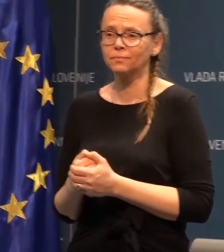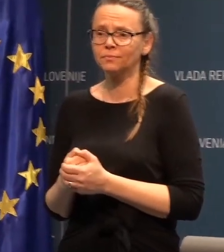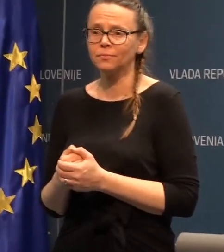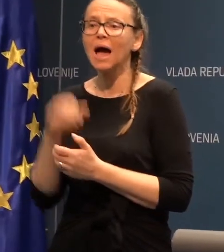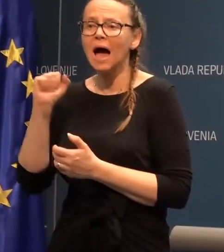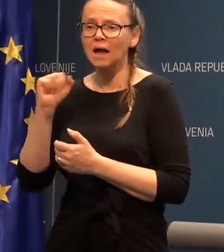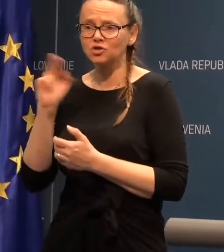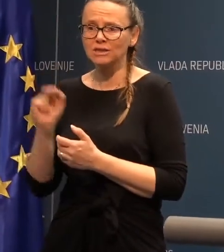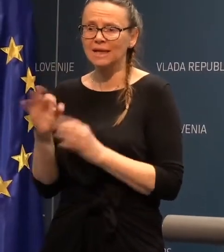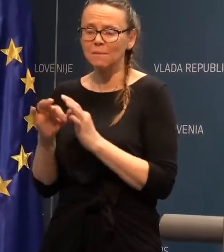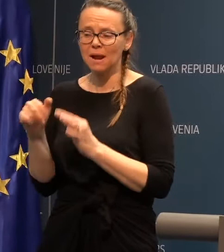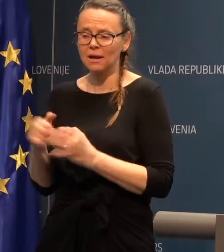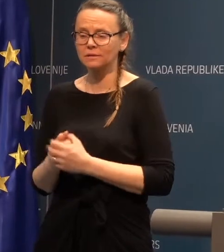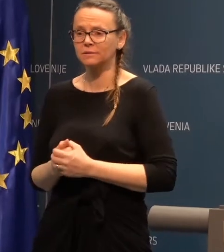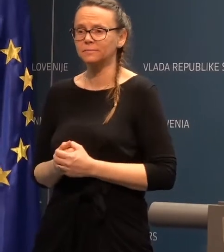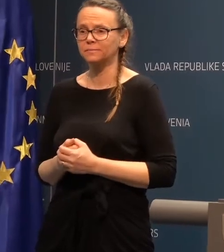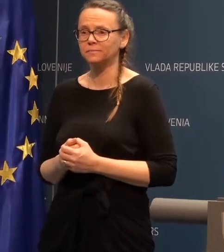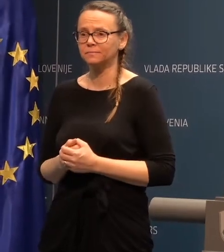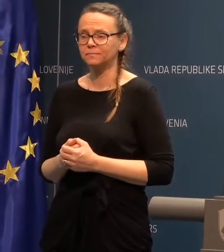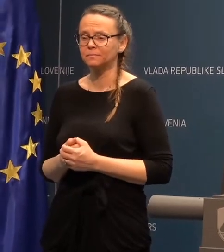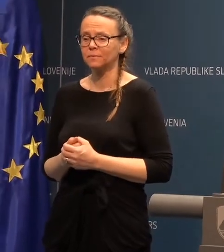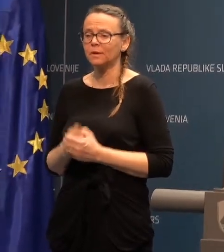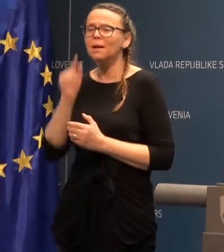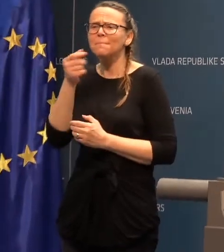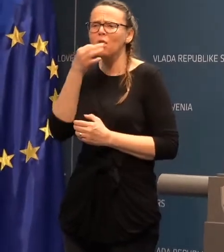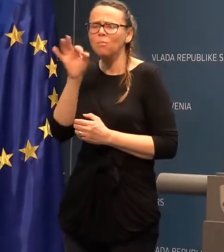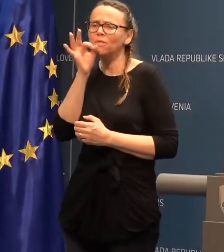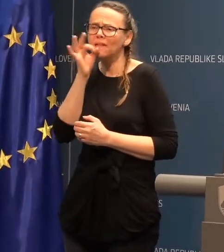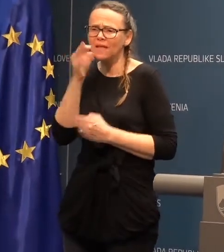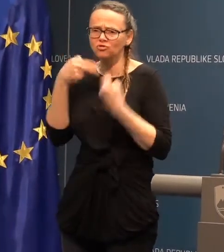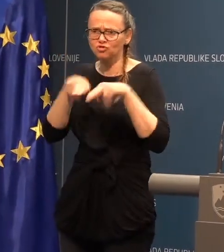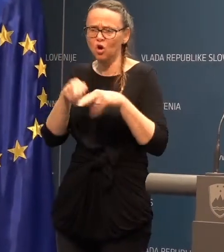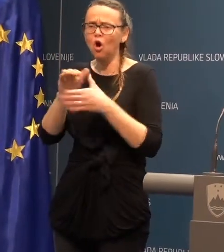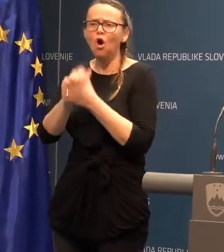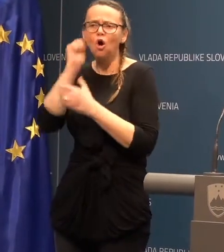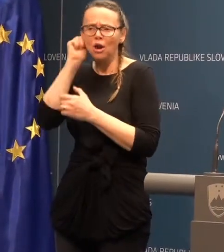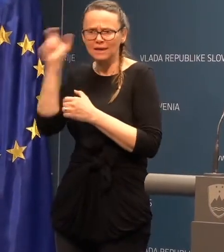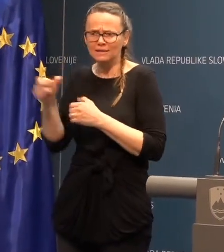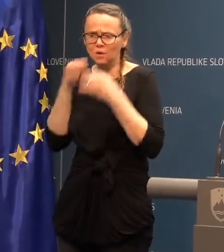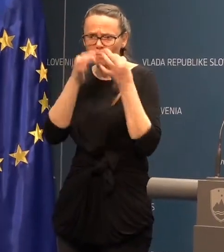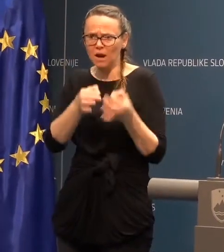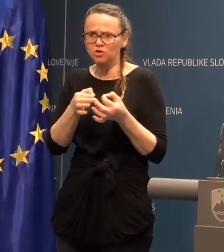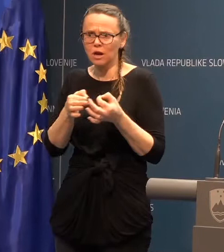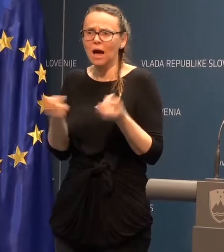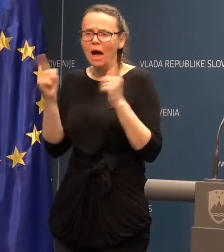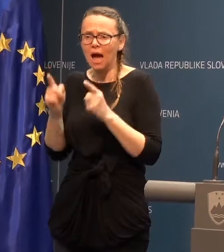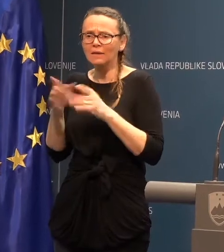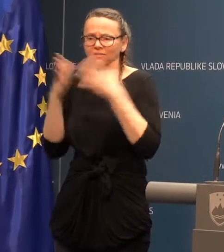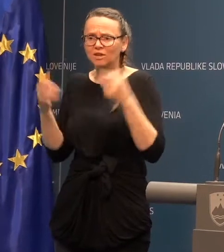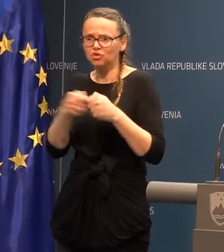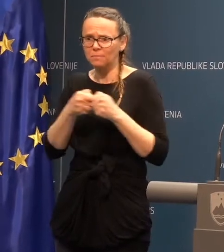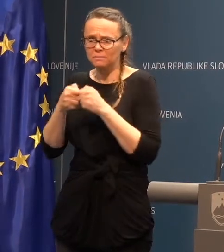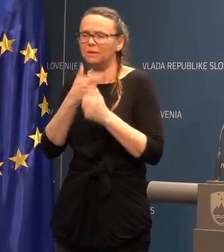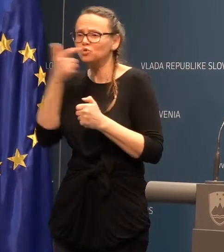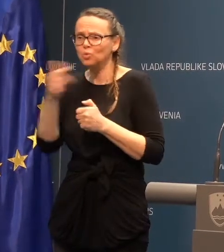Al Jazeera Balkans. Prvo sem malo za mnogo natančno govorim. Koliko se vprašali, zdaj ne vemo, ali so se pravi večje preditve z one